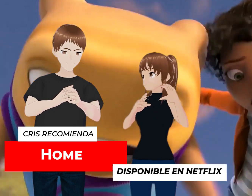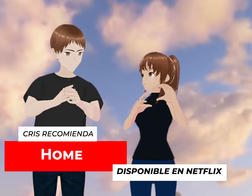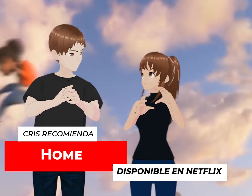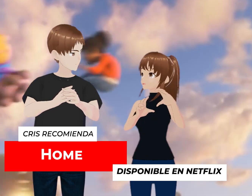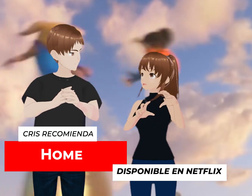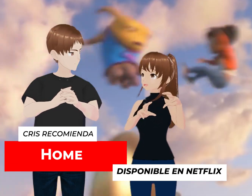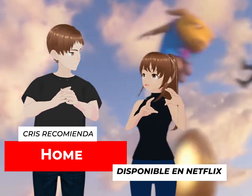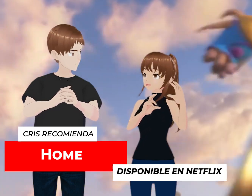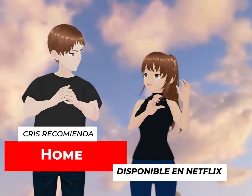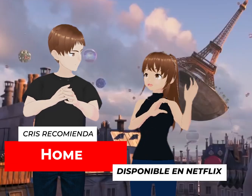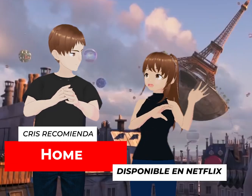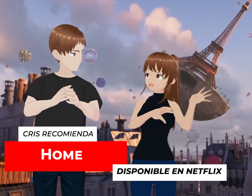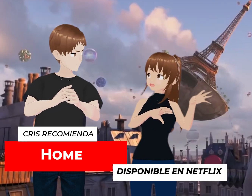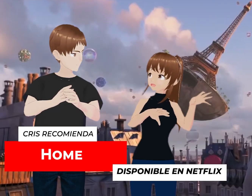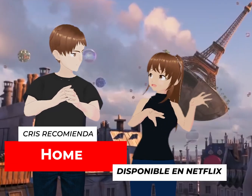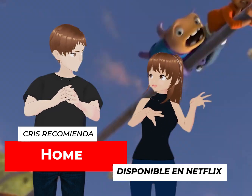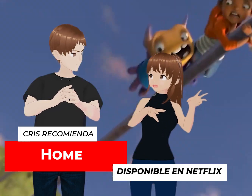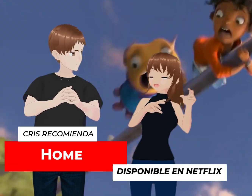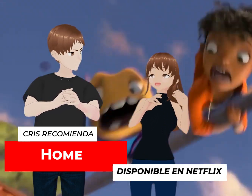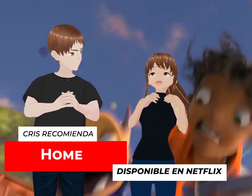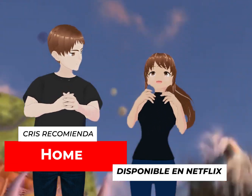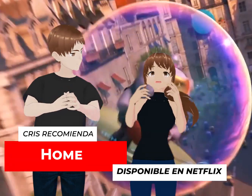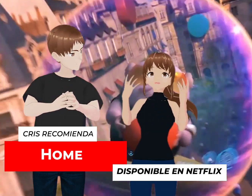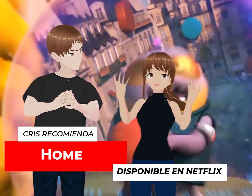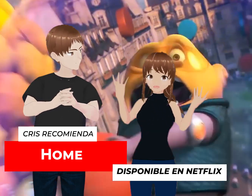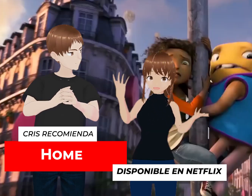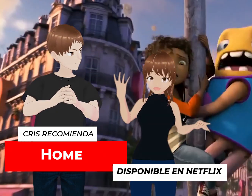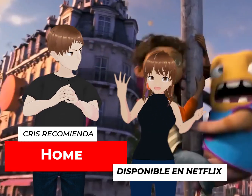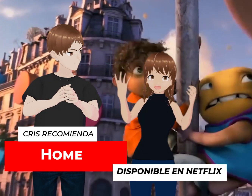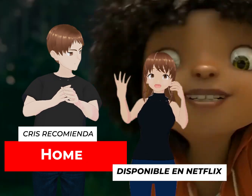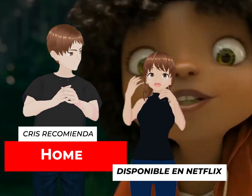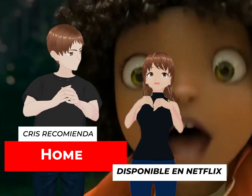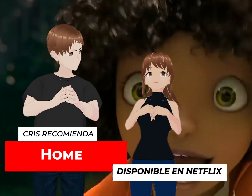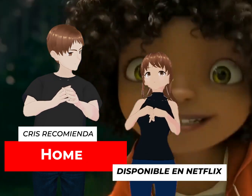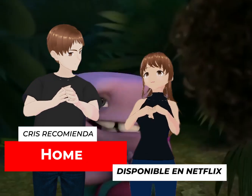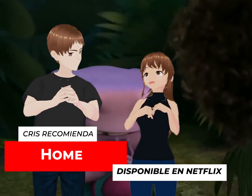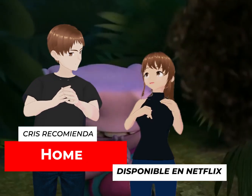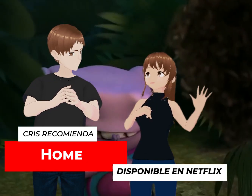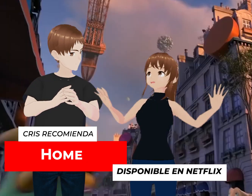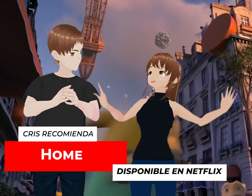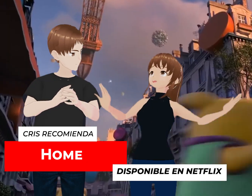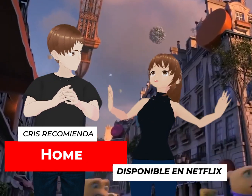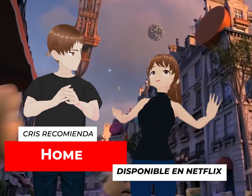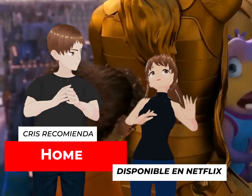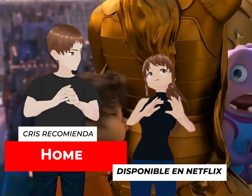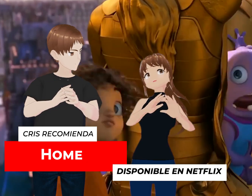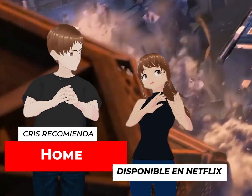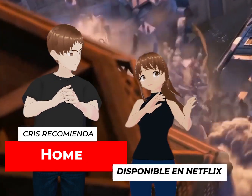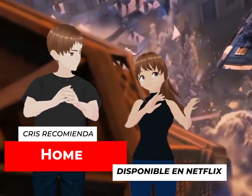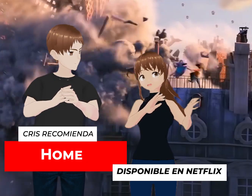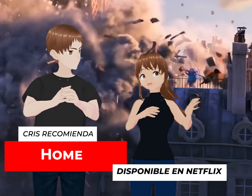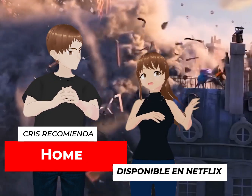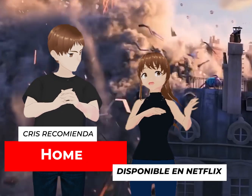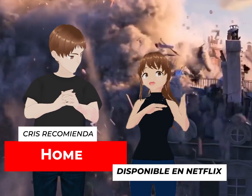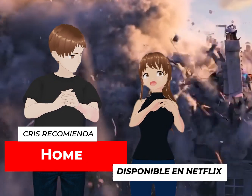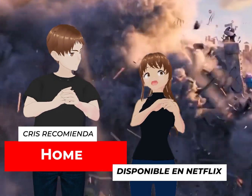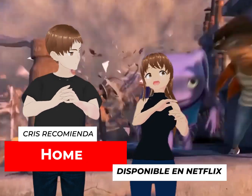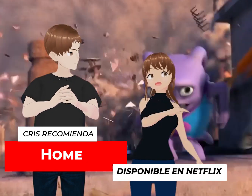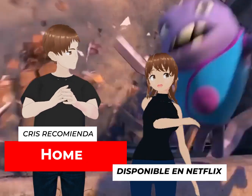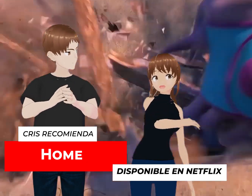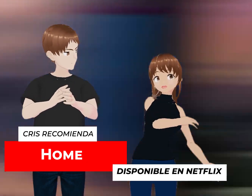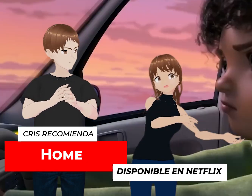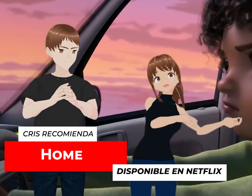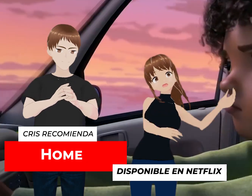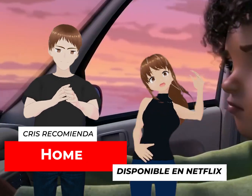este personaje alienígena diferente mete la pata de alguna forma. Entonces,